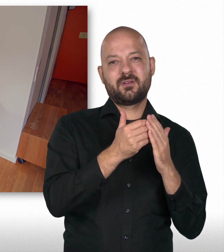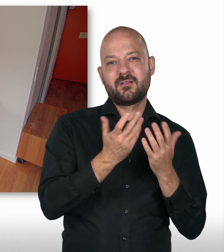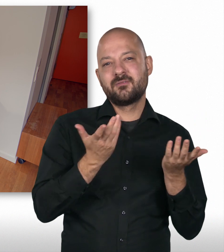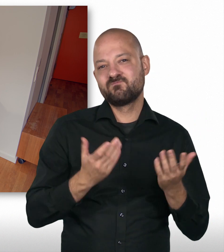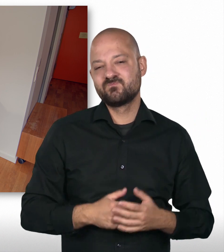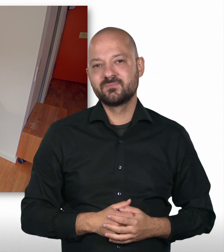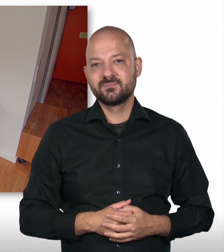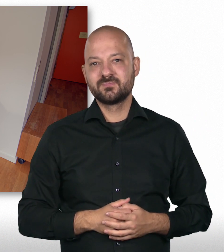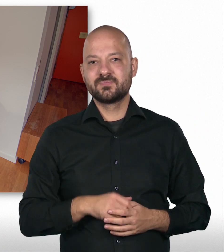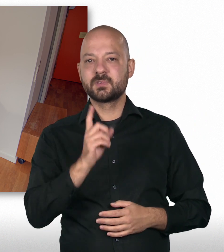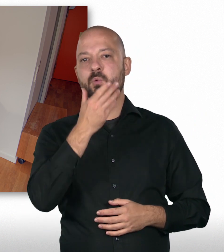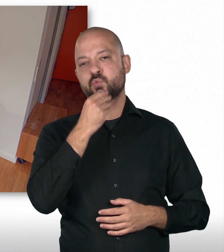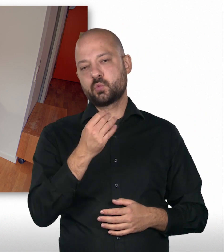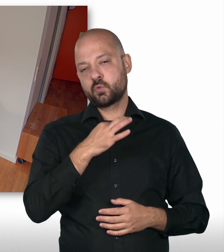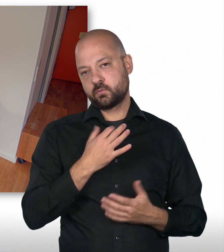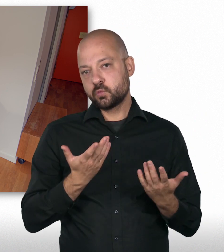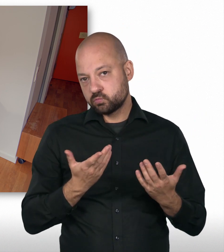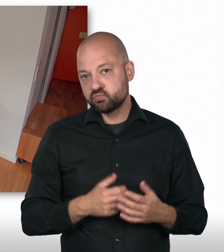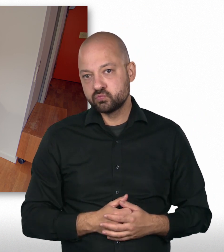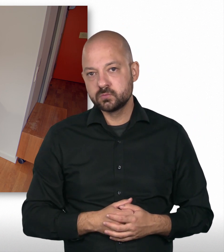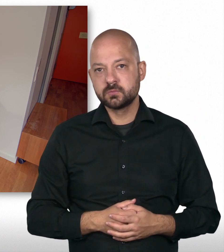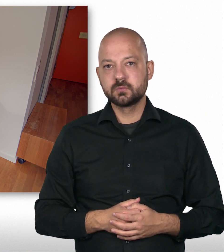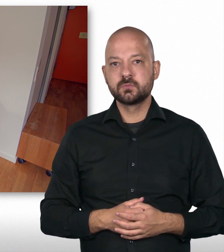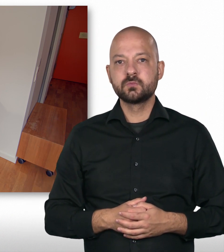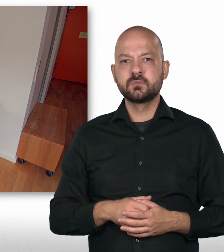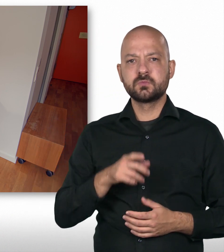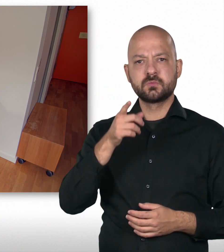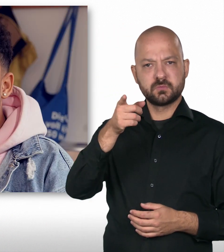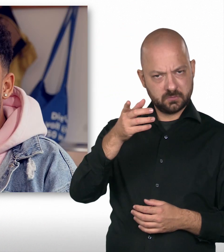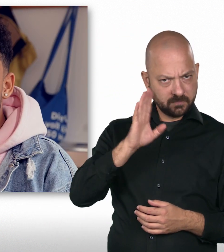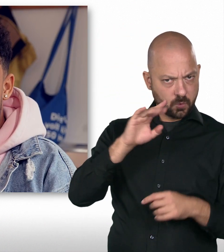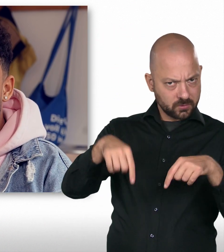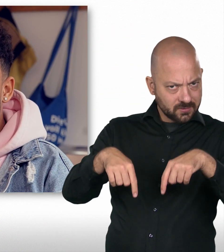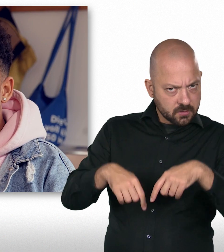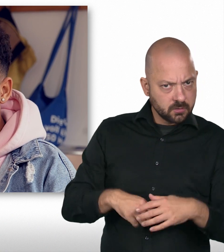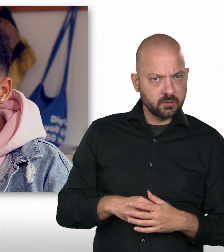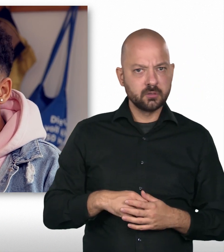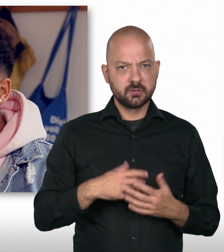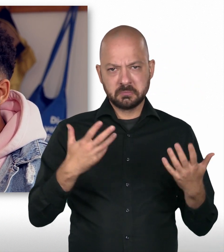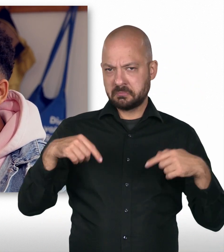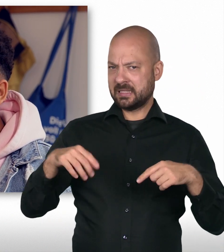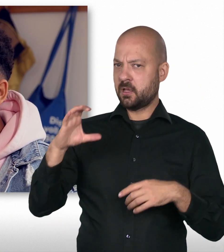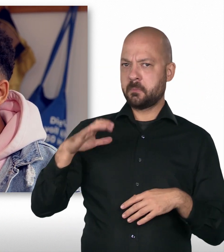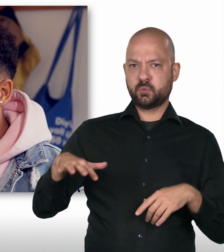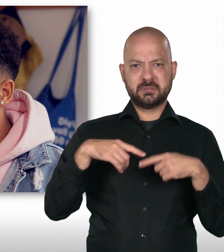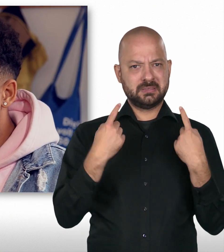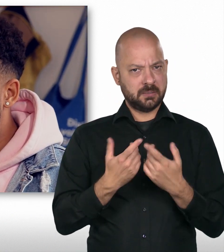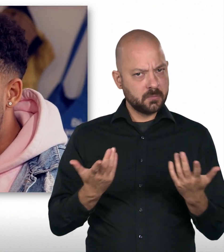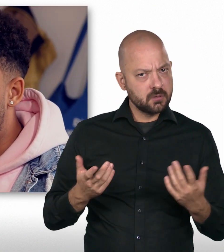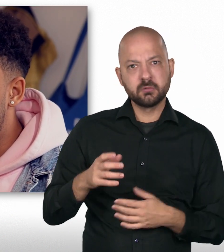bisschen engeres Verhältnis zu denen aufbauen kann. Und das ist auch sehr schön, finde ich. Wohnst du selber auch hier, weil wir sind ja gerade auch in so einem Campus-Zimmer.